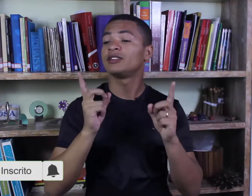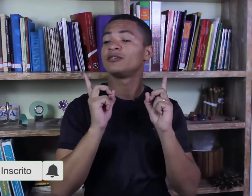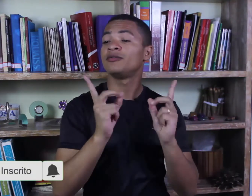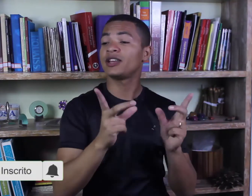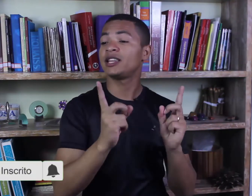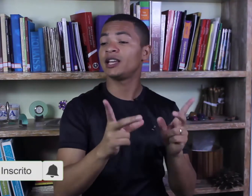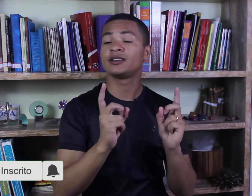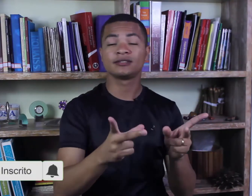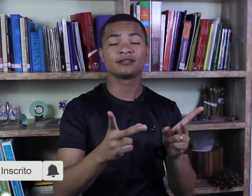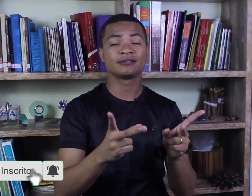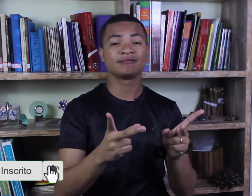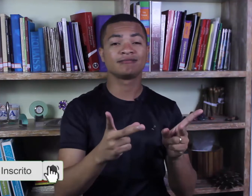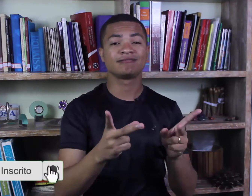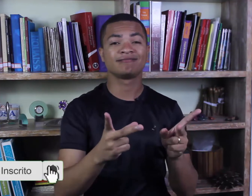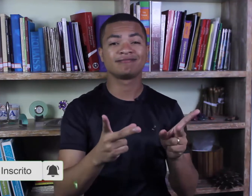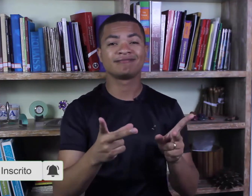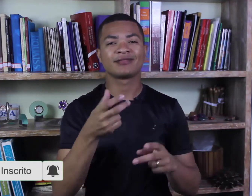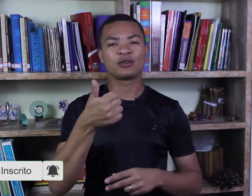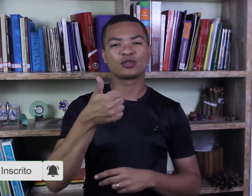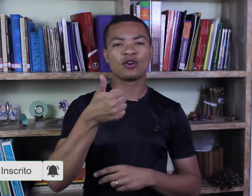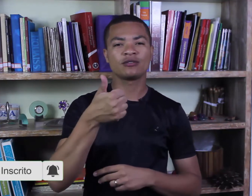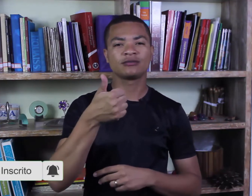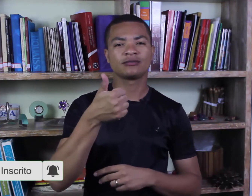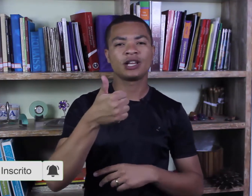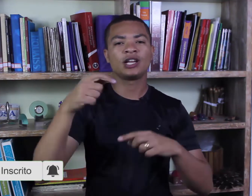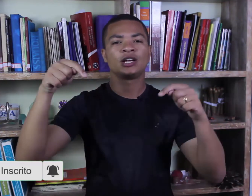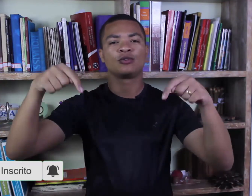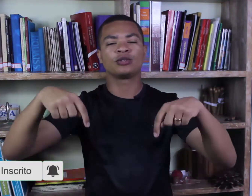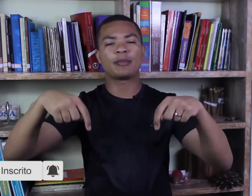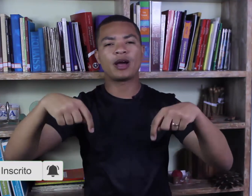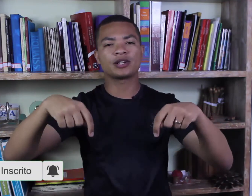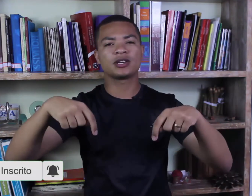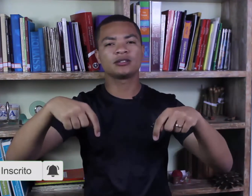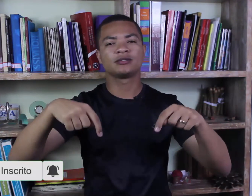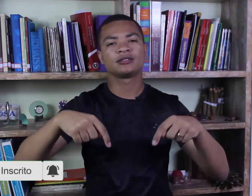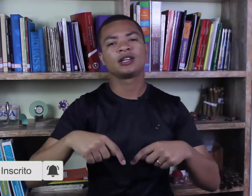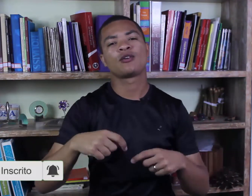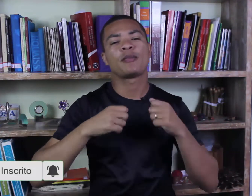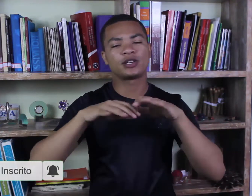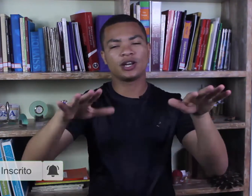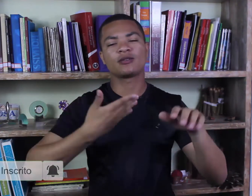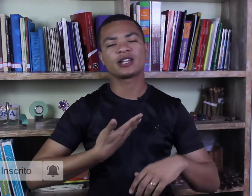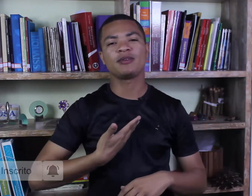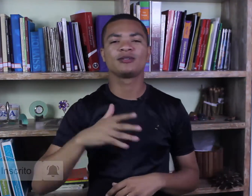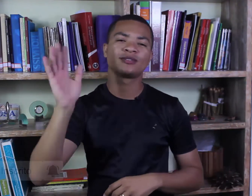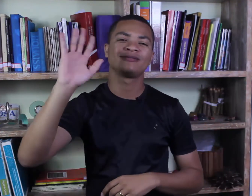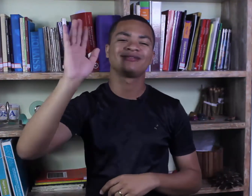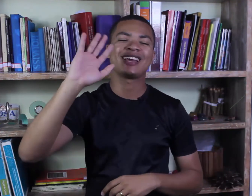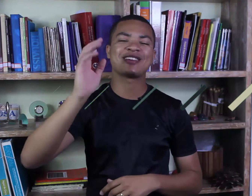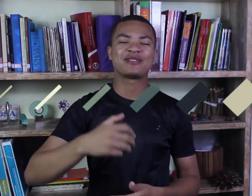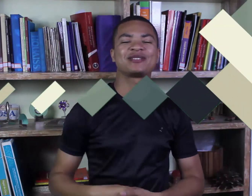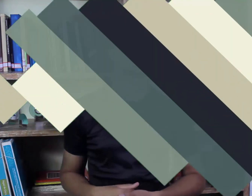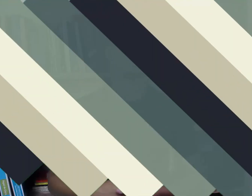vender. Gostou? Curta a página, compartilhe com os amigos. Até o próximo vídeo.